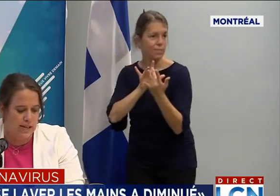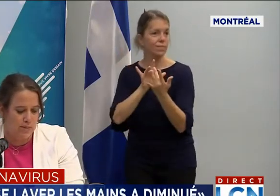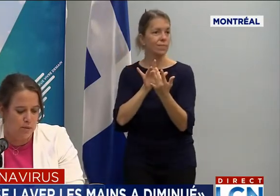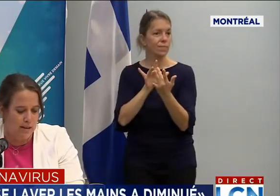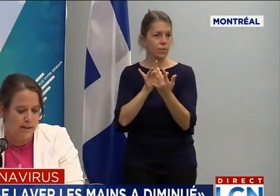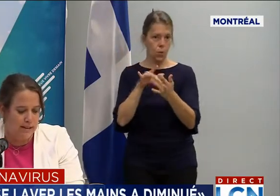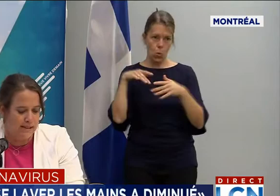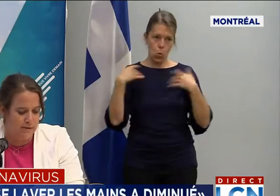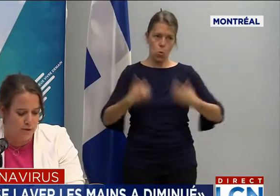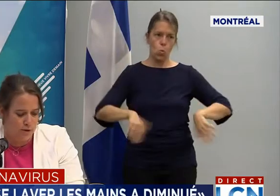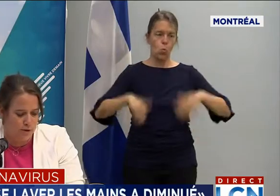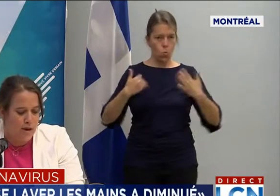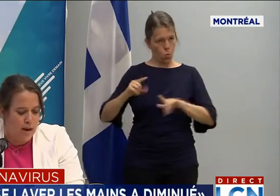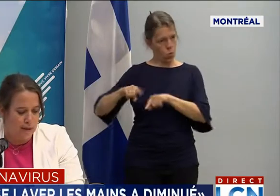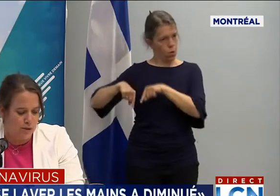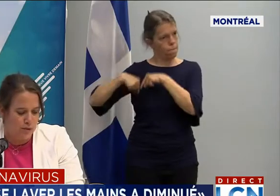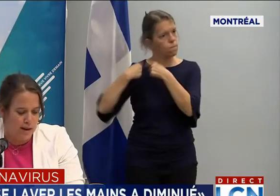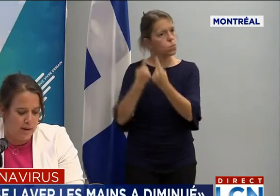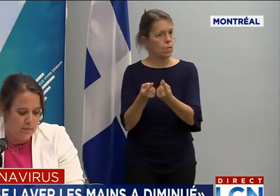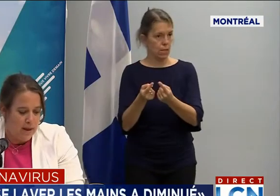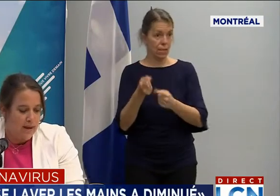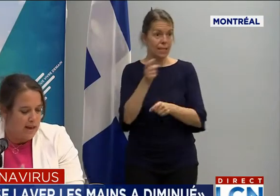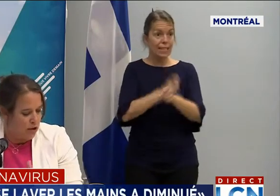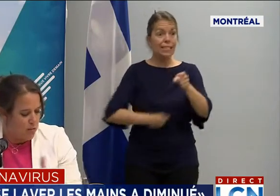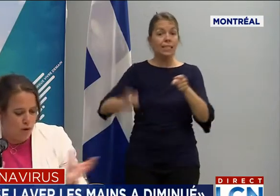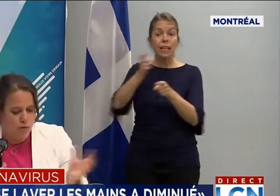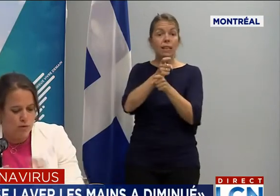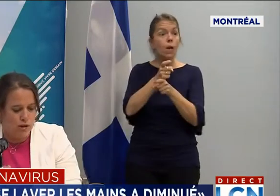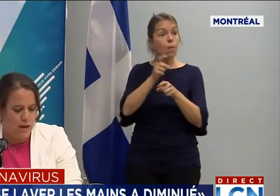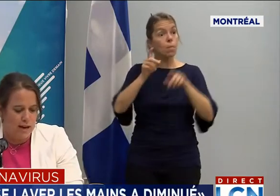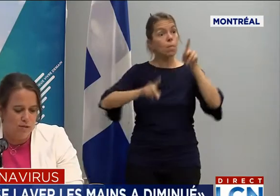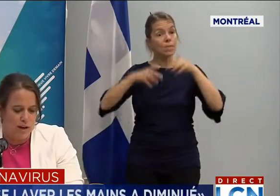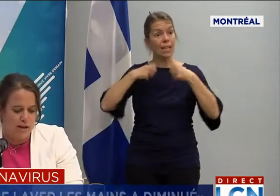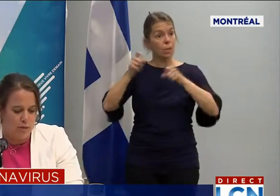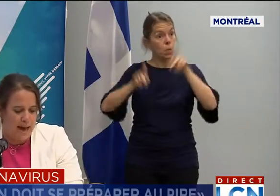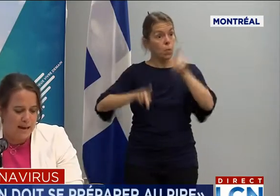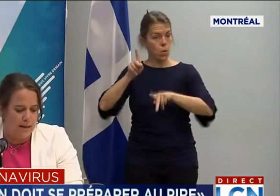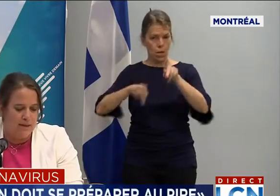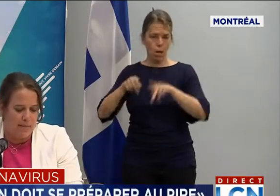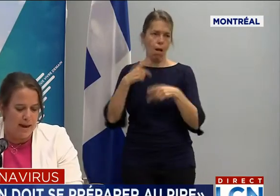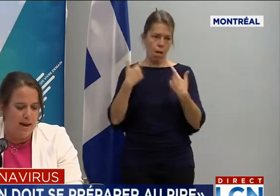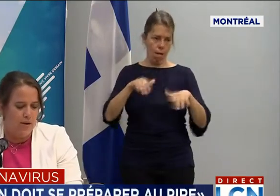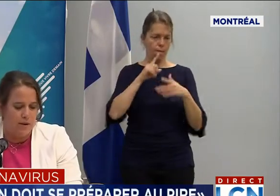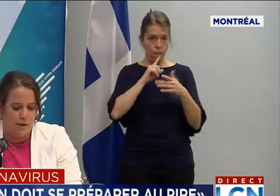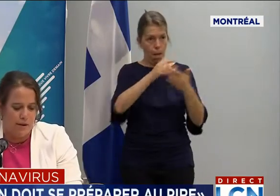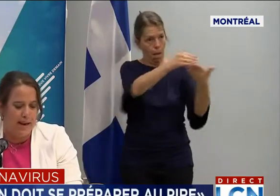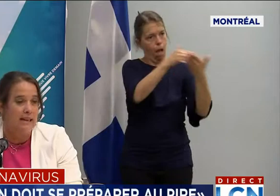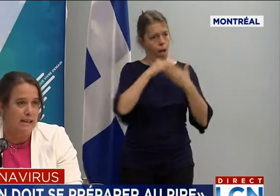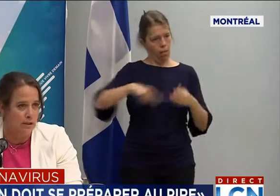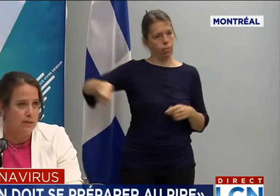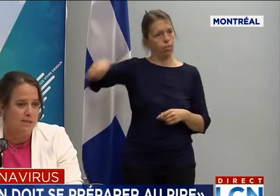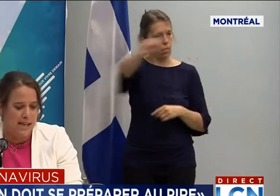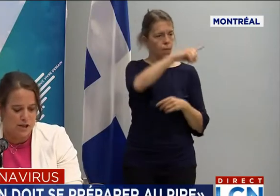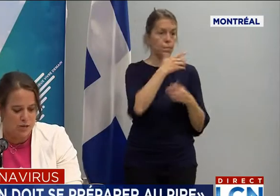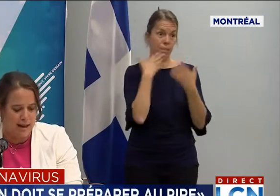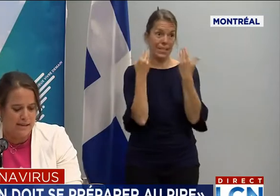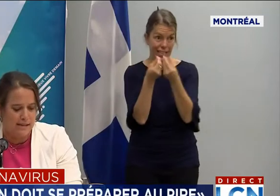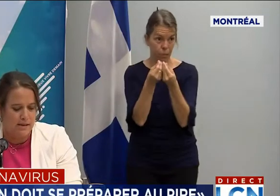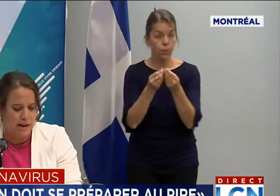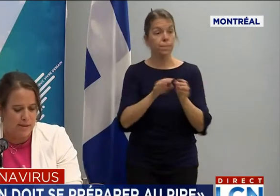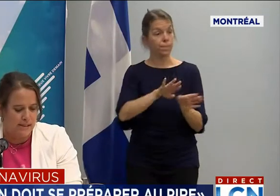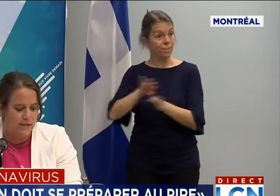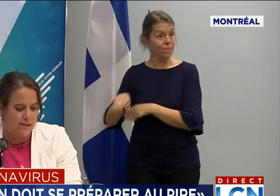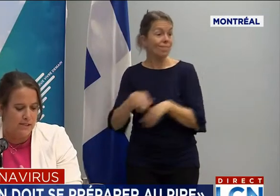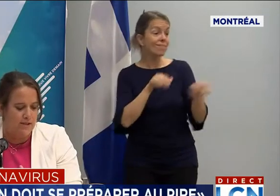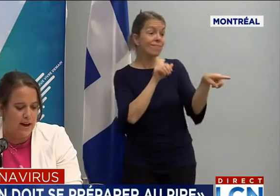d'une direction de santé publique dans ses fonctions habituelles. Quelques bons coups. Docteur Arruda en a parlé, évidemment, de la clinique de dépistage de